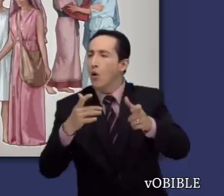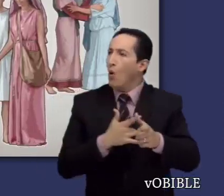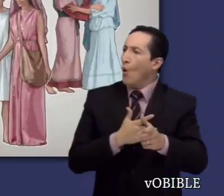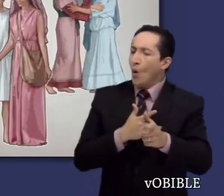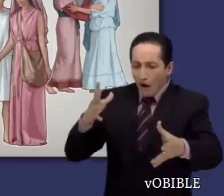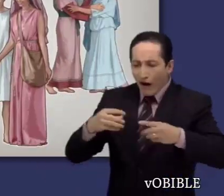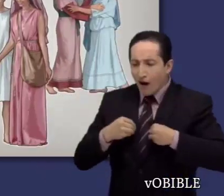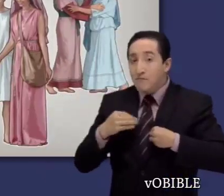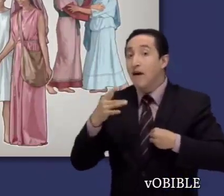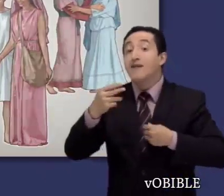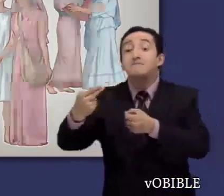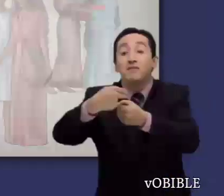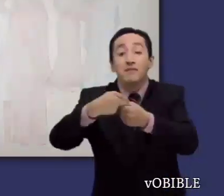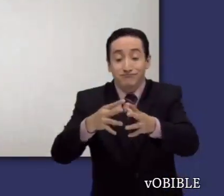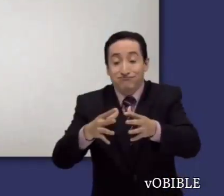congregación en la ciudad.